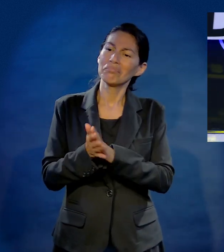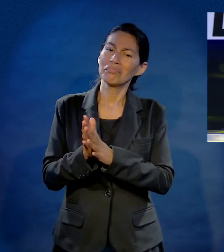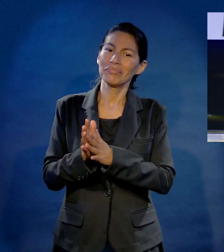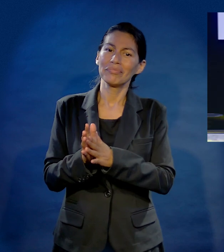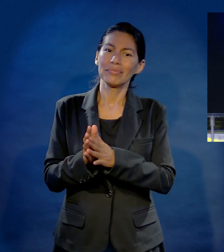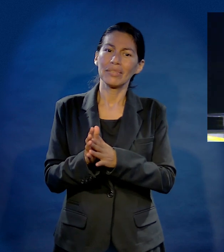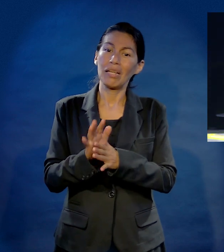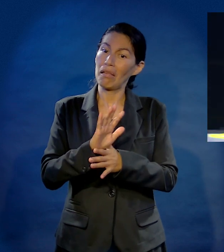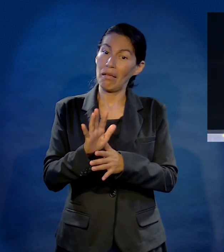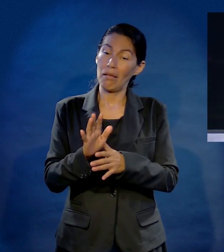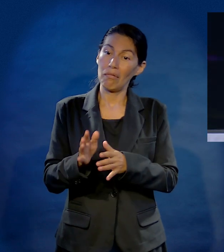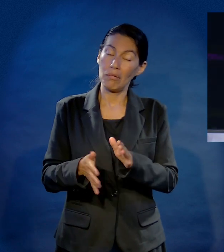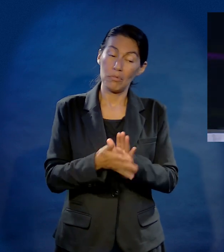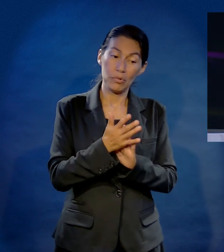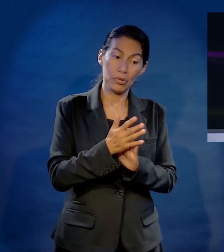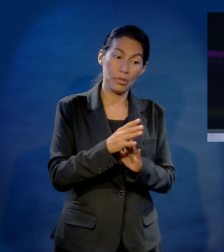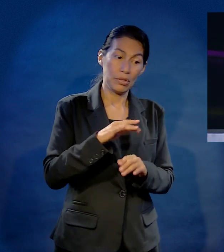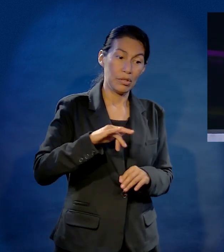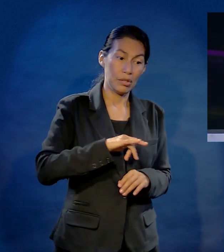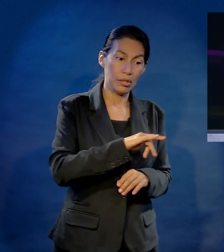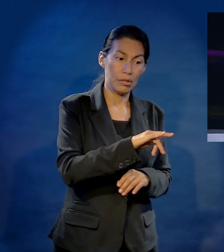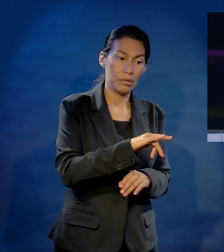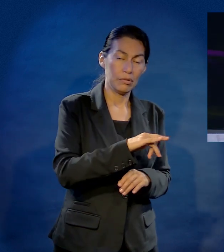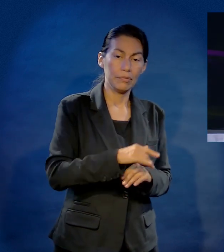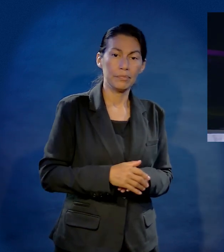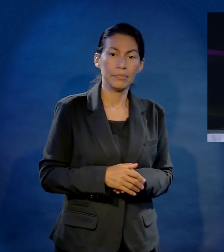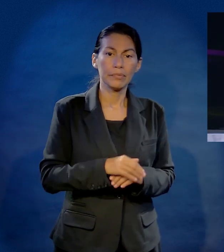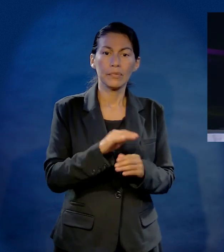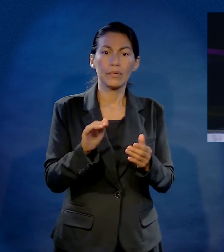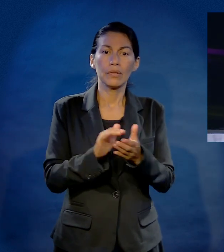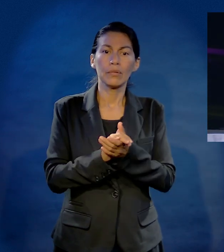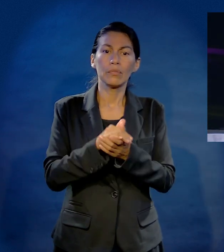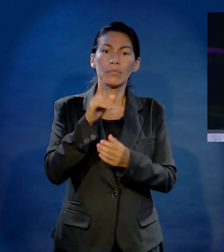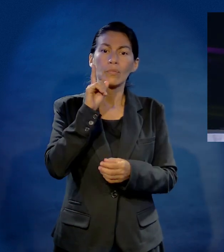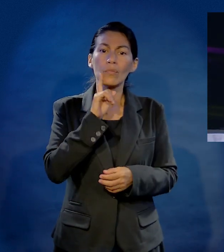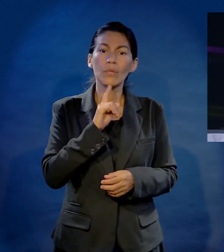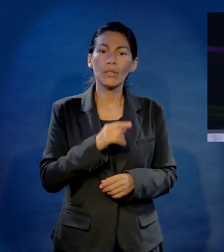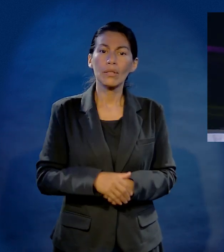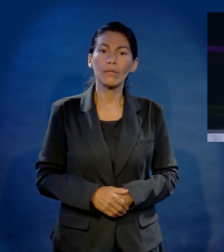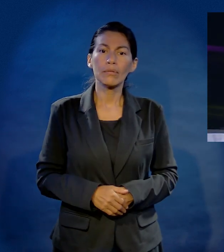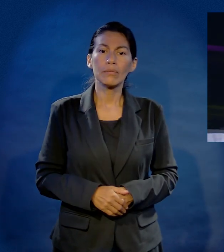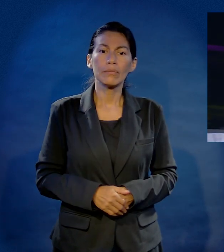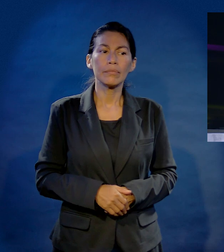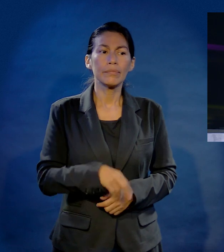sala, el muchacho sale contento, sale, nos estamos yendo al carro y sale la esposa.